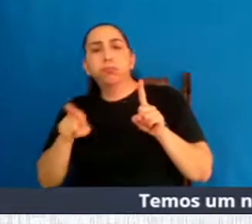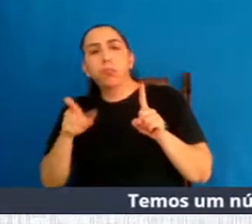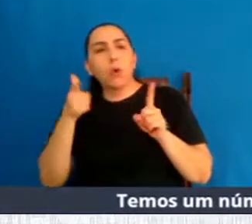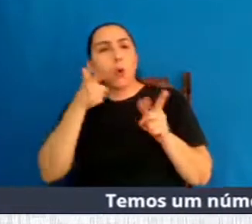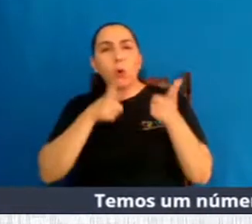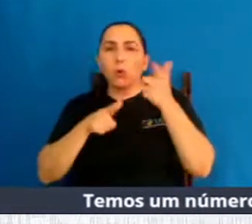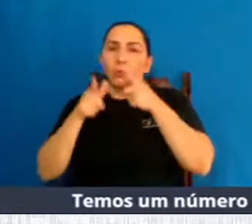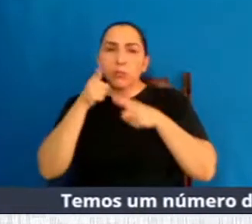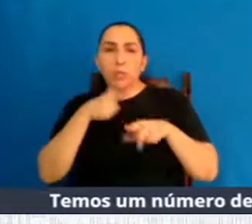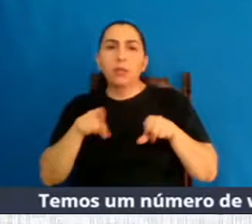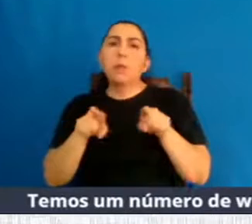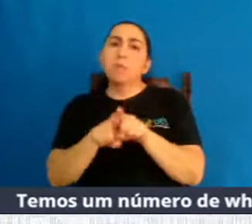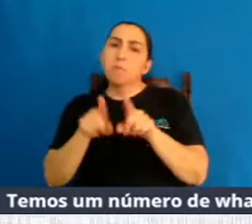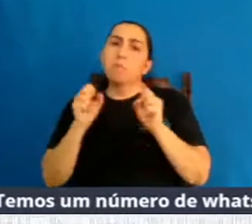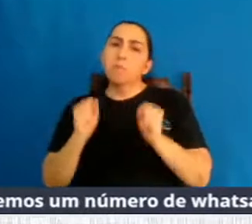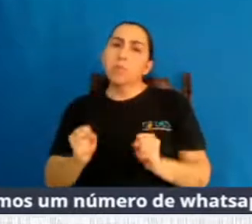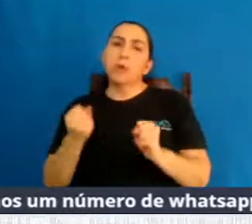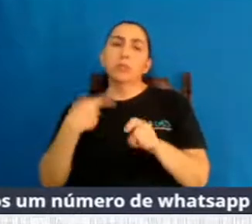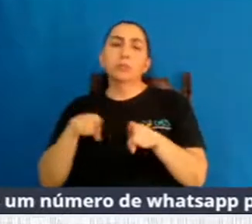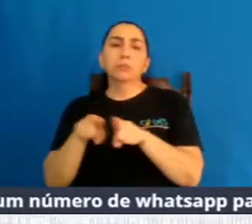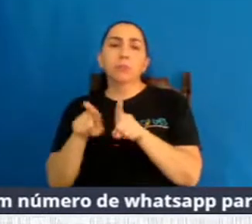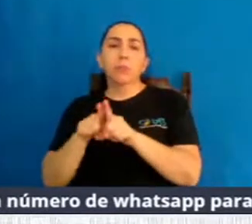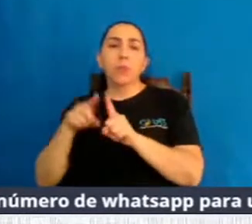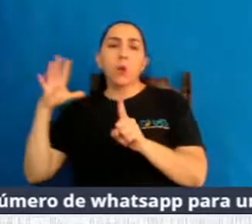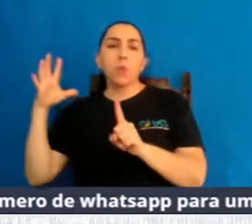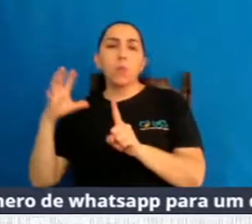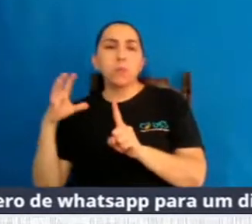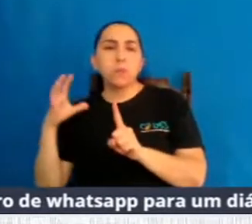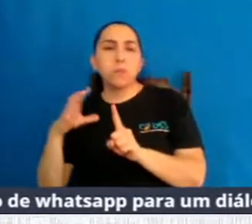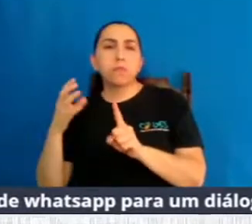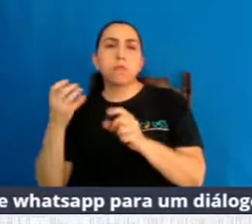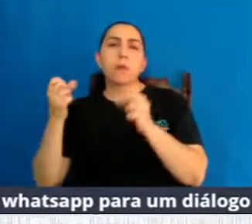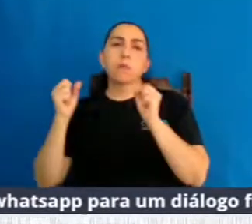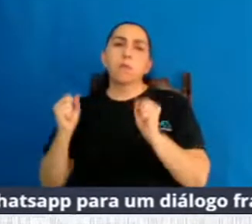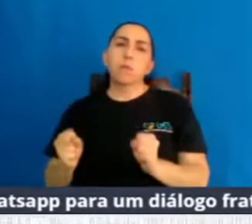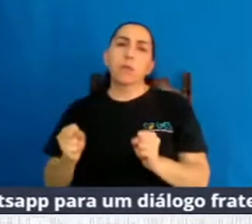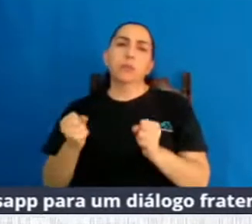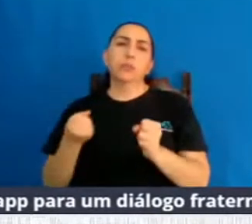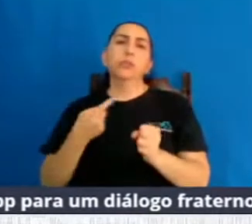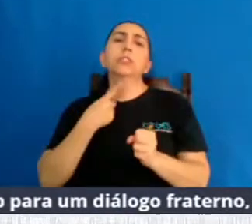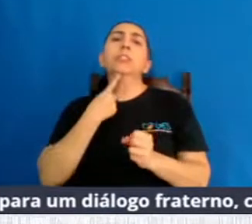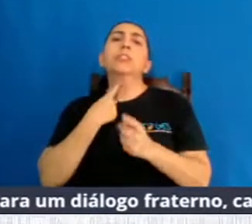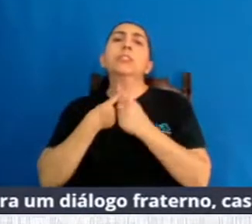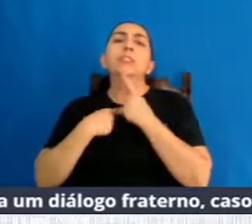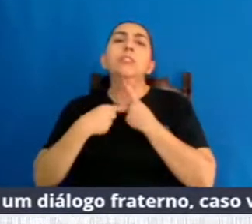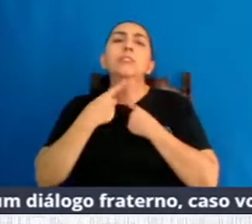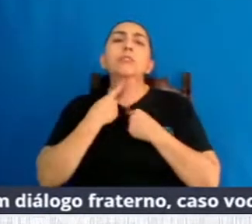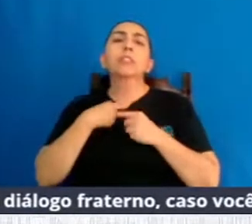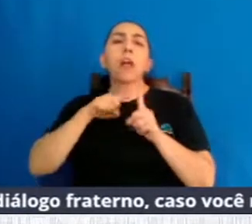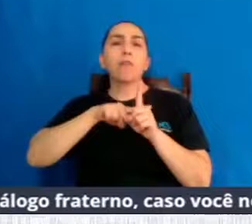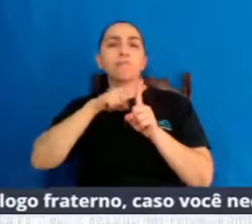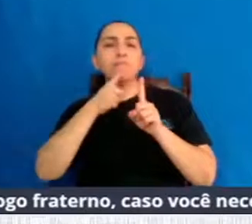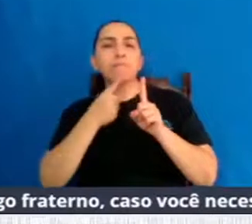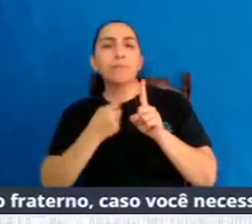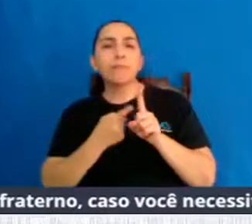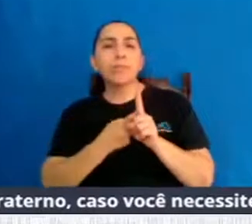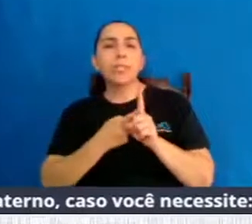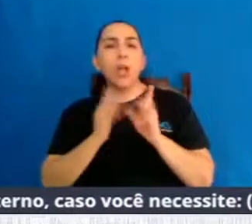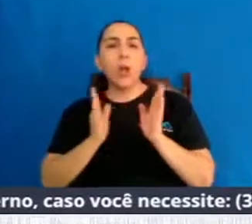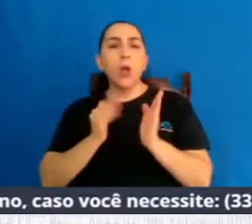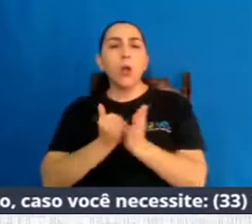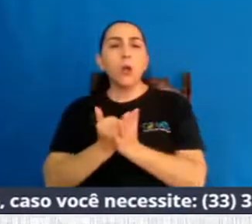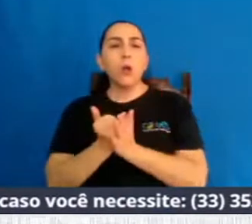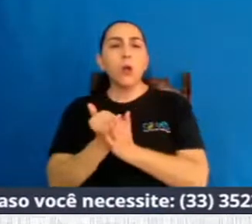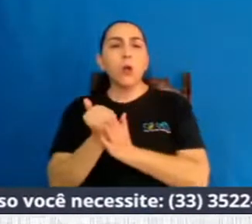obsessões espirituais e assim por diante. Então, através desse grande desejo de ter filhos, a mulher começa a